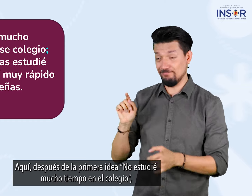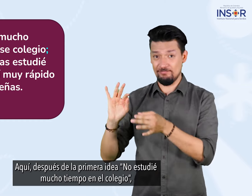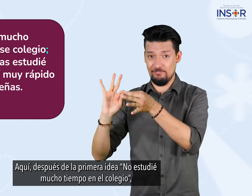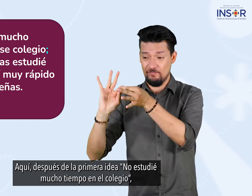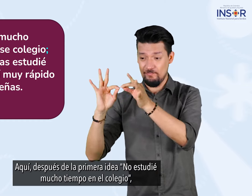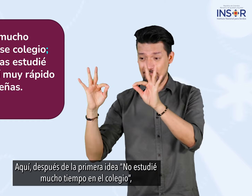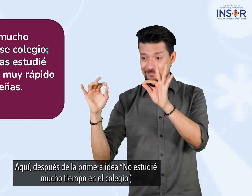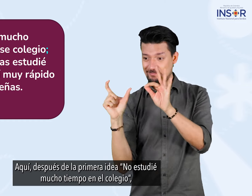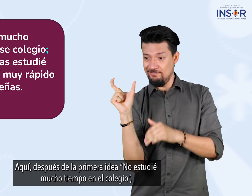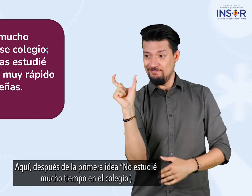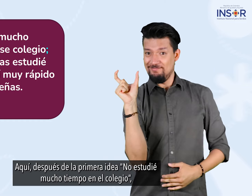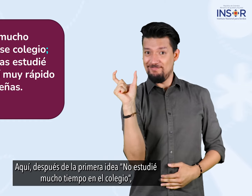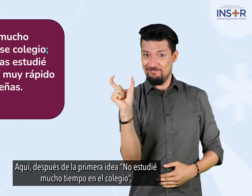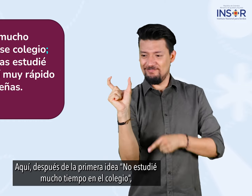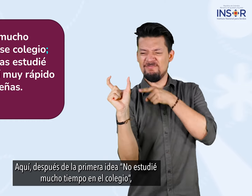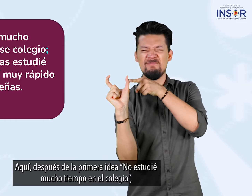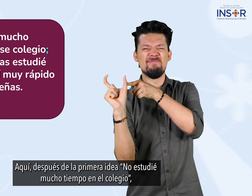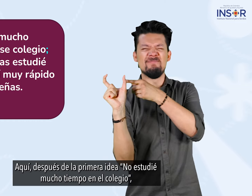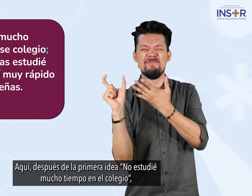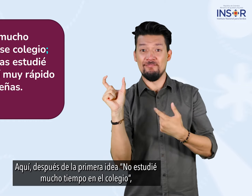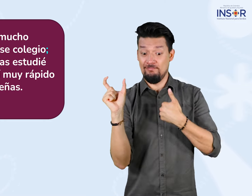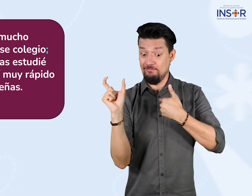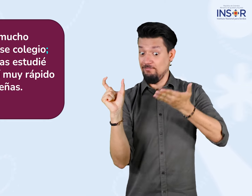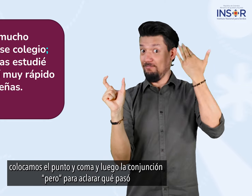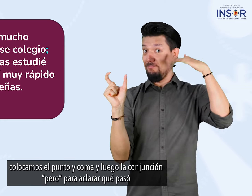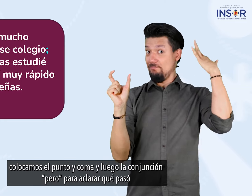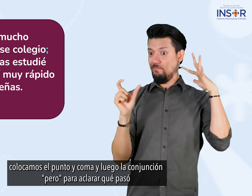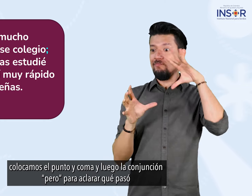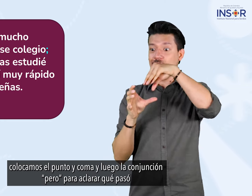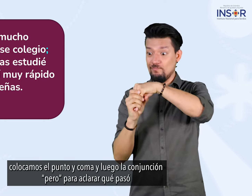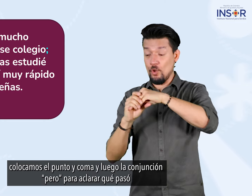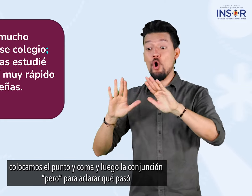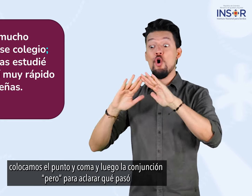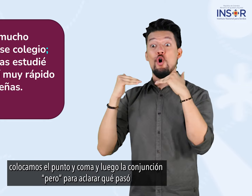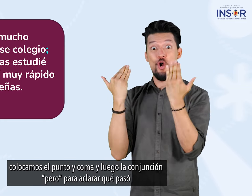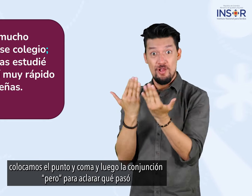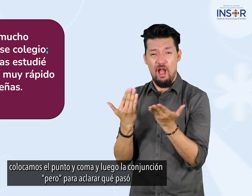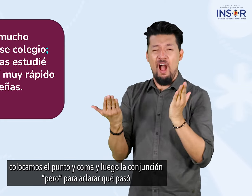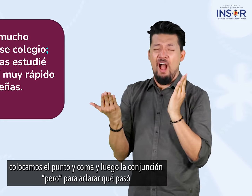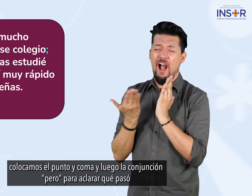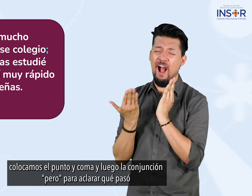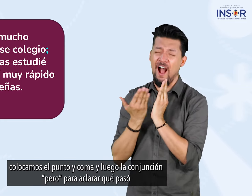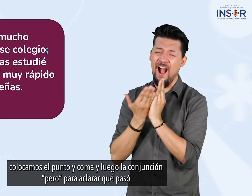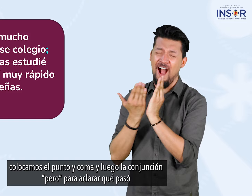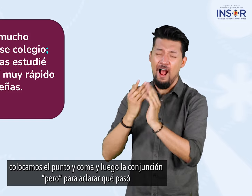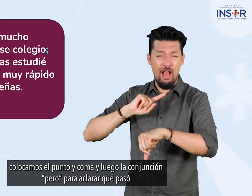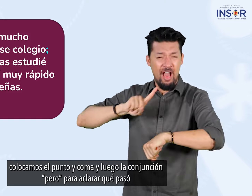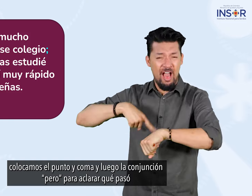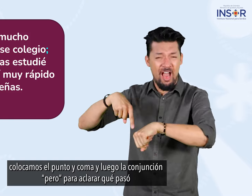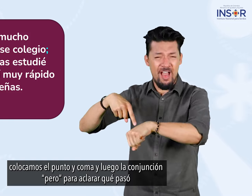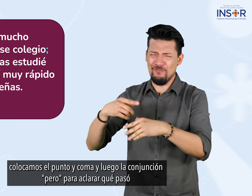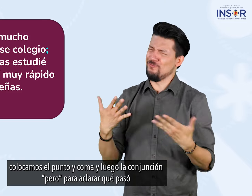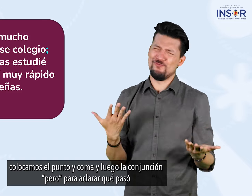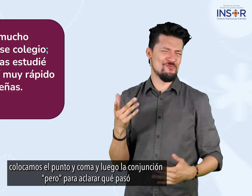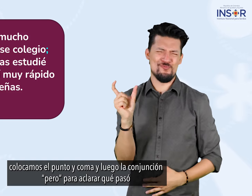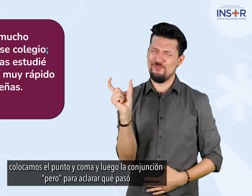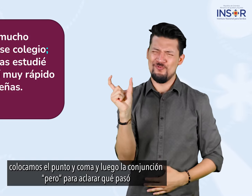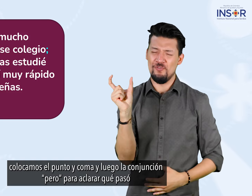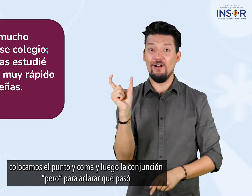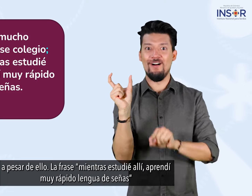de la primera idea no estudié mucho tiempo en el colegio colocamos el punto y coma y luego la conjunción pero para aclarar qué pasó a